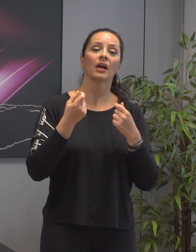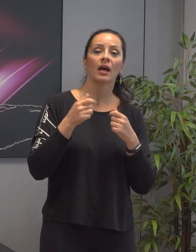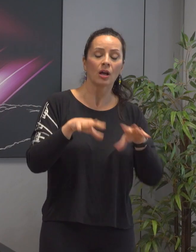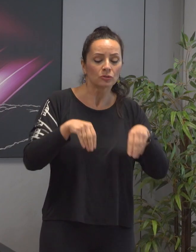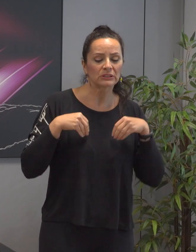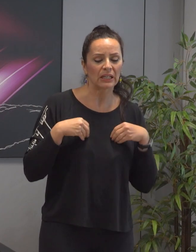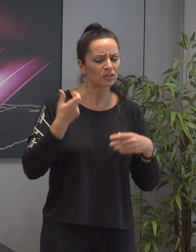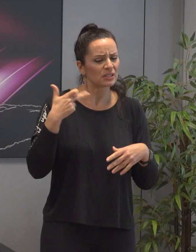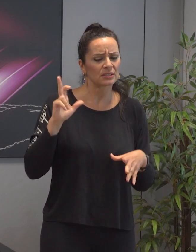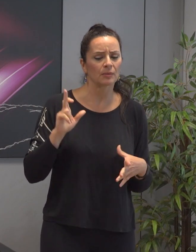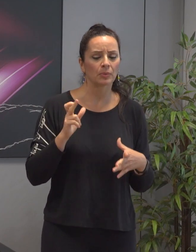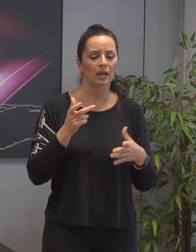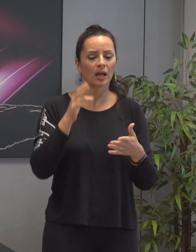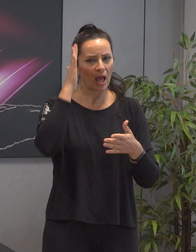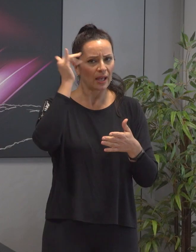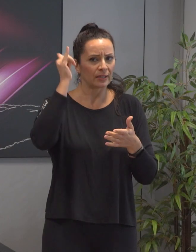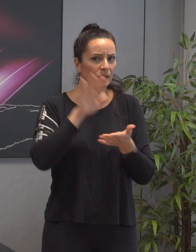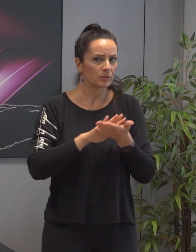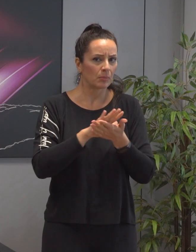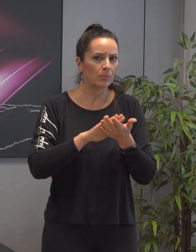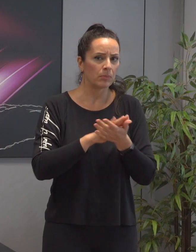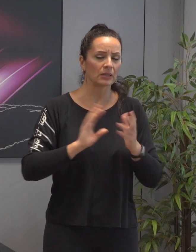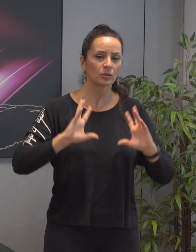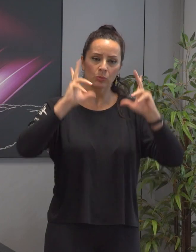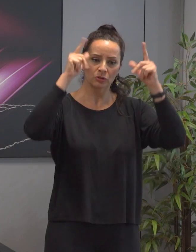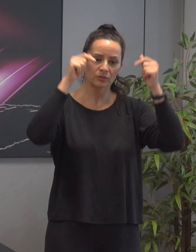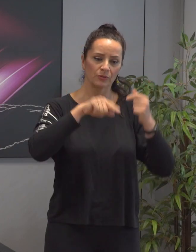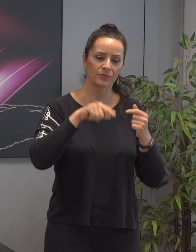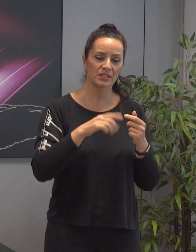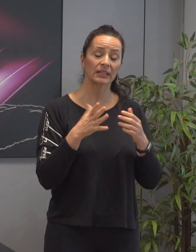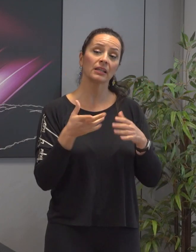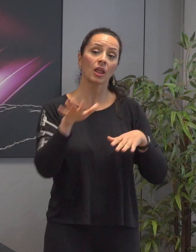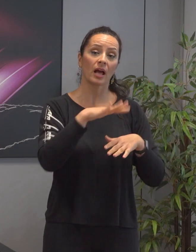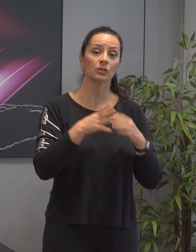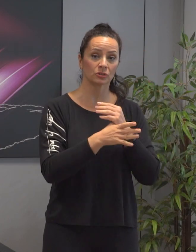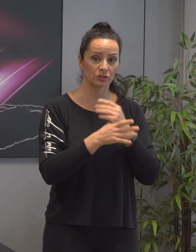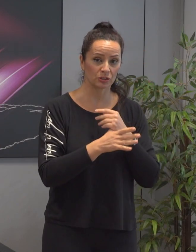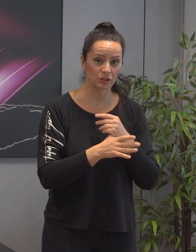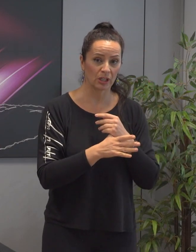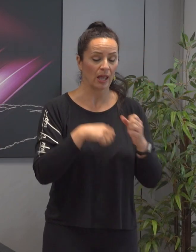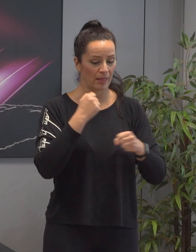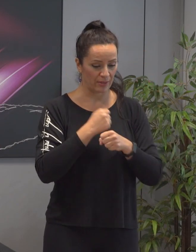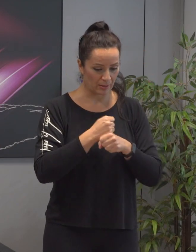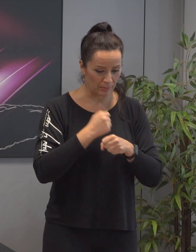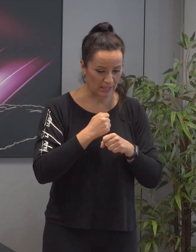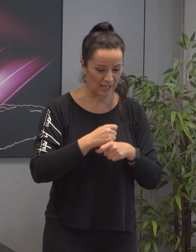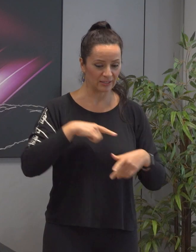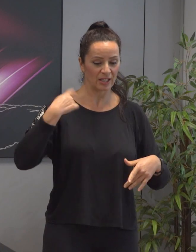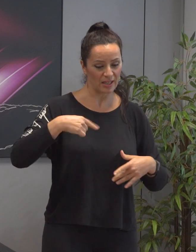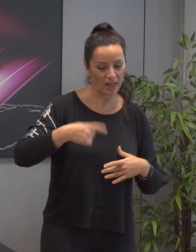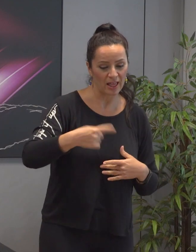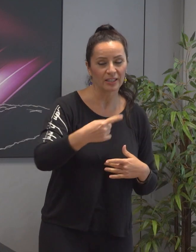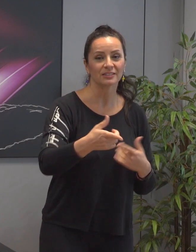foram assumidas como premissas fundamentais para o desenvolvimento do Conselho, trabalhando à autarquia